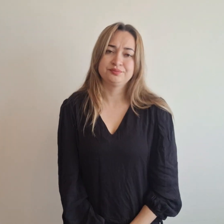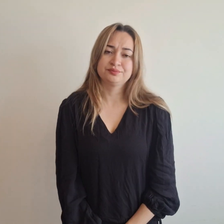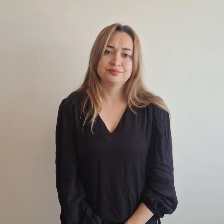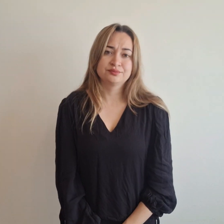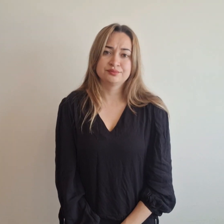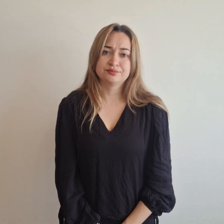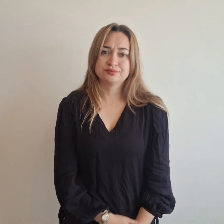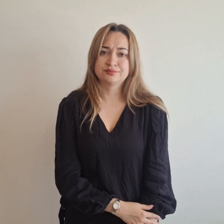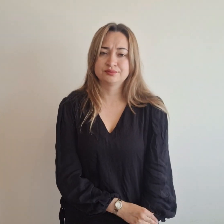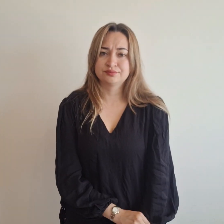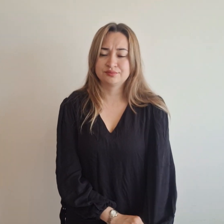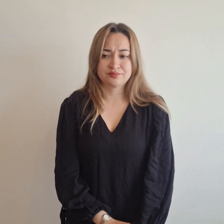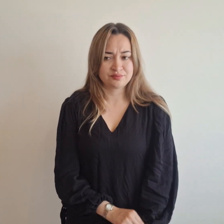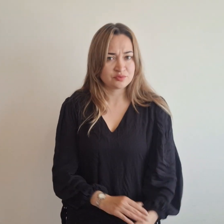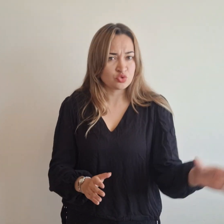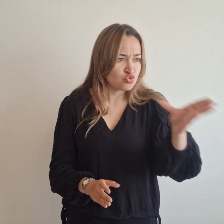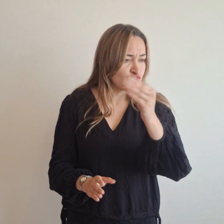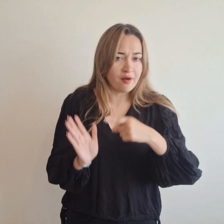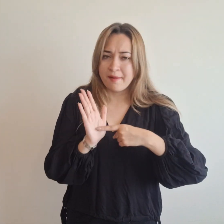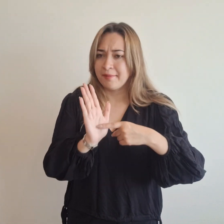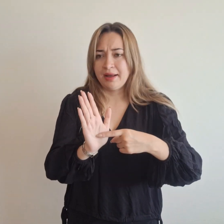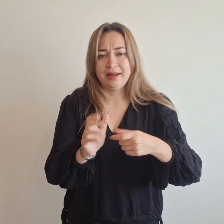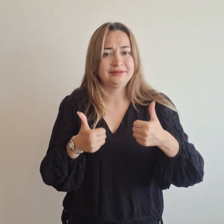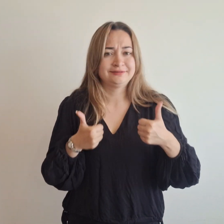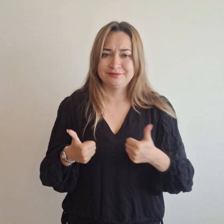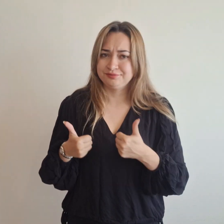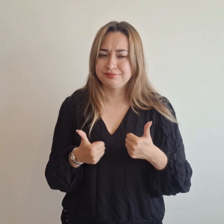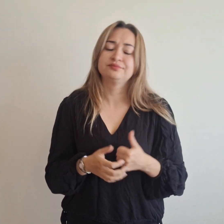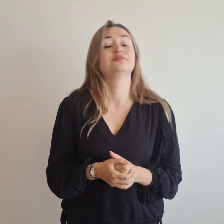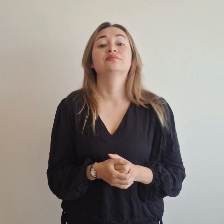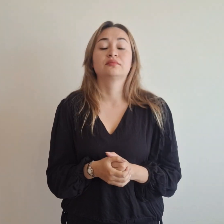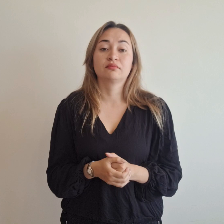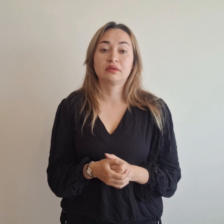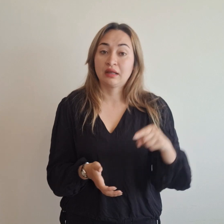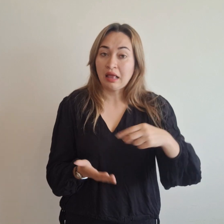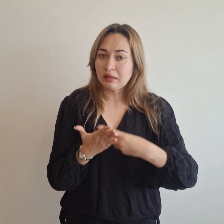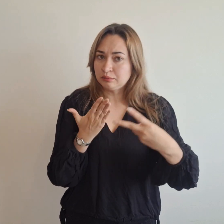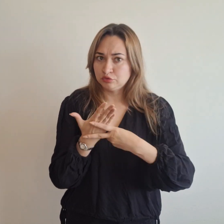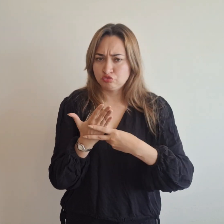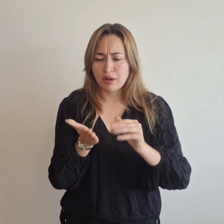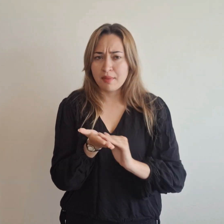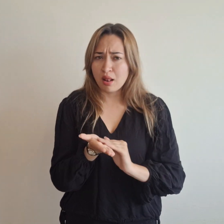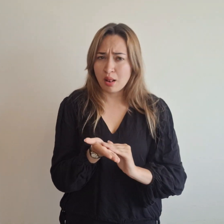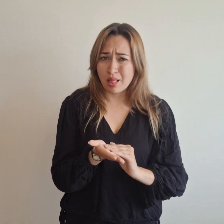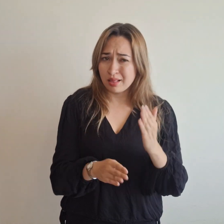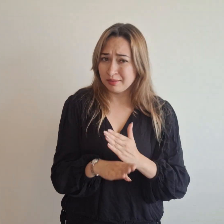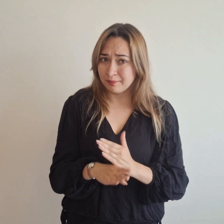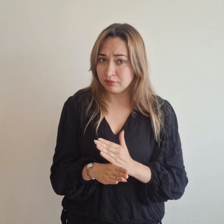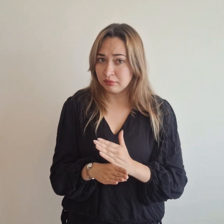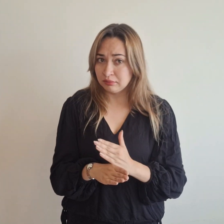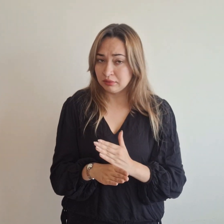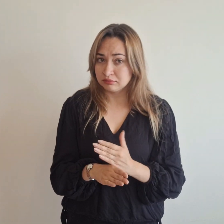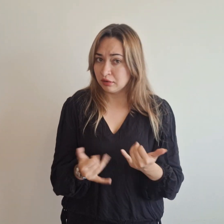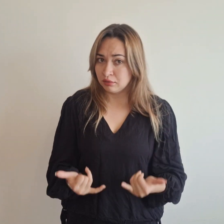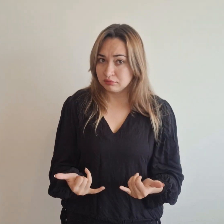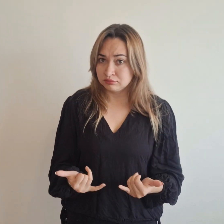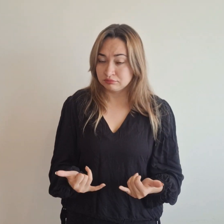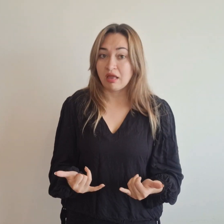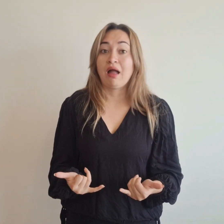Beneficios para toda la ciudad La intervención no solo soluciona el problema local, sino que refuerza el